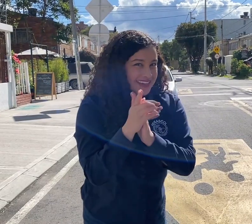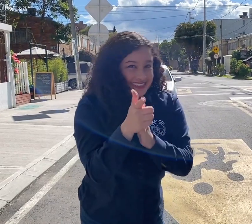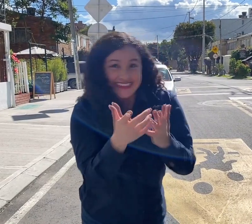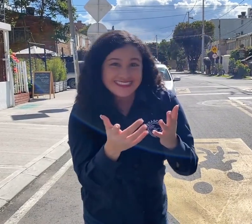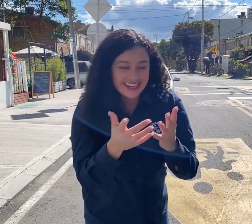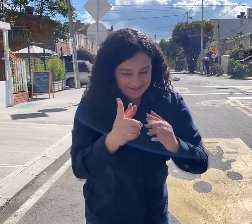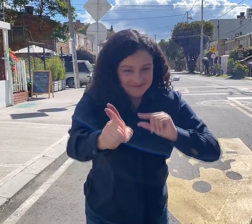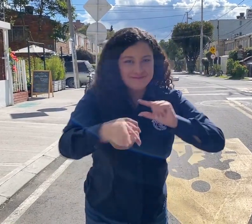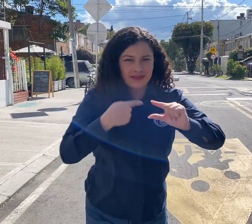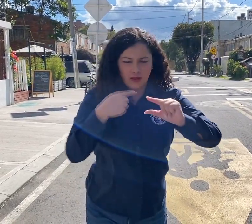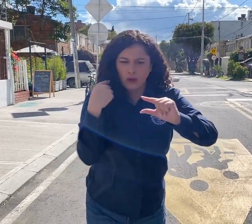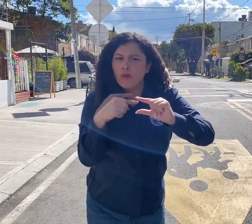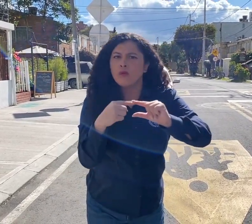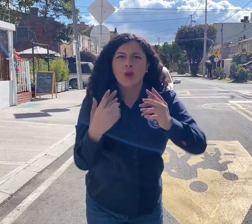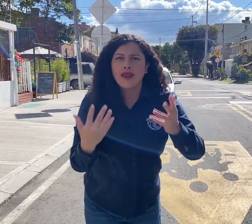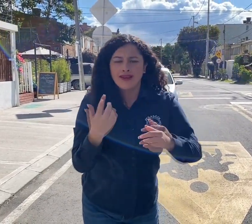Envíanos la información a